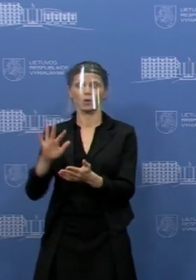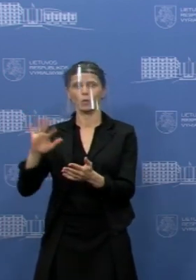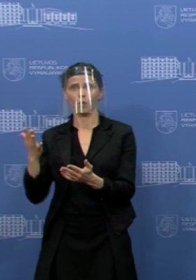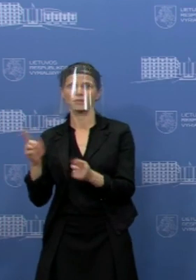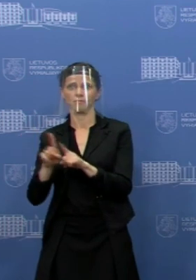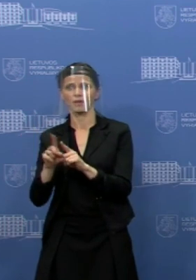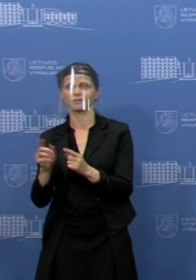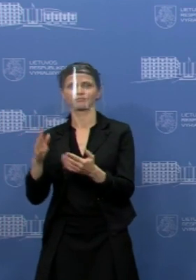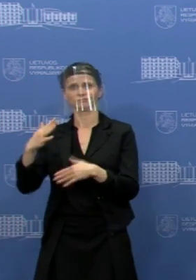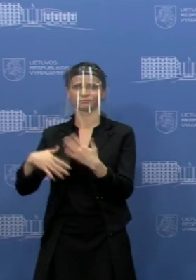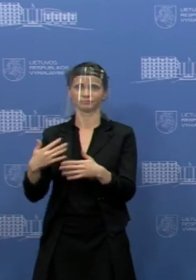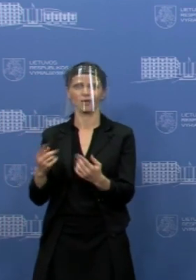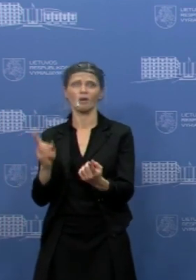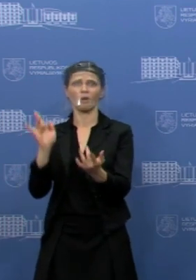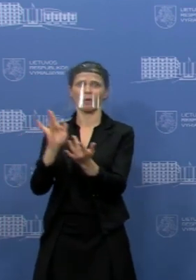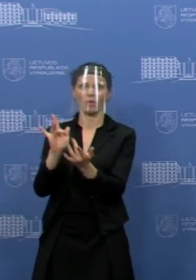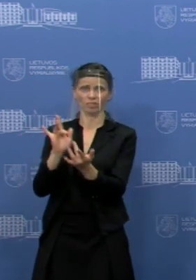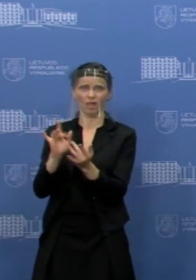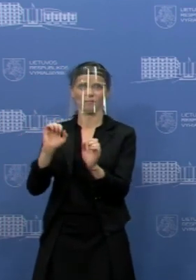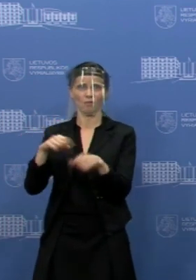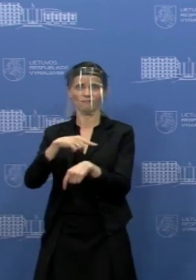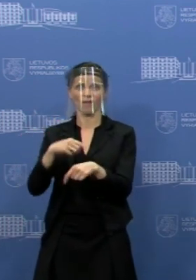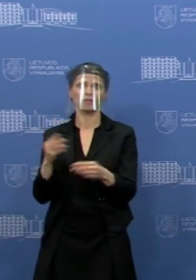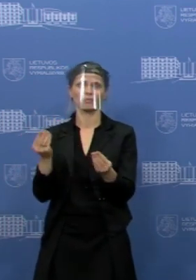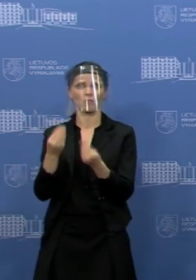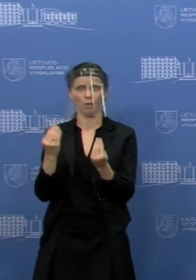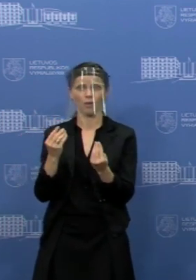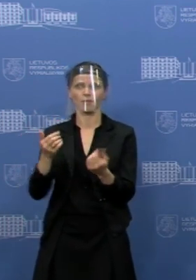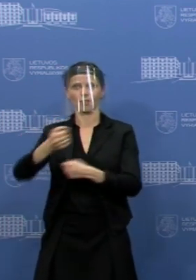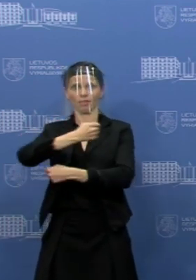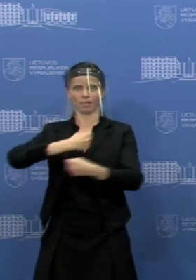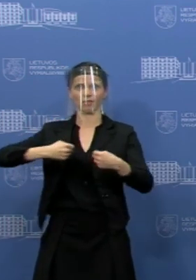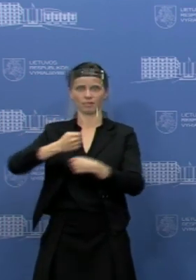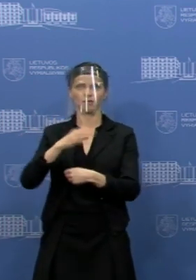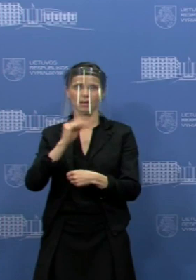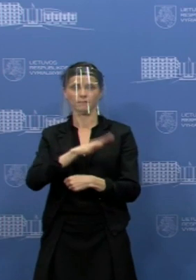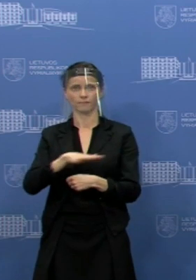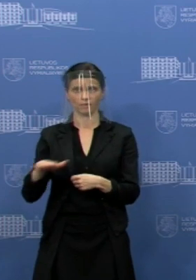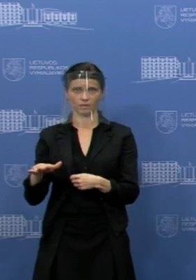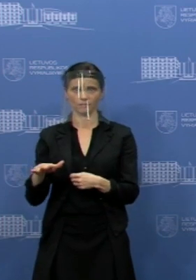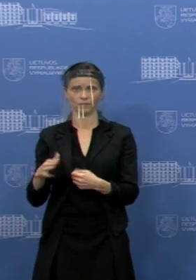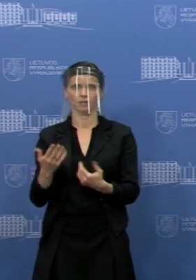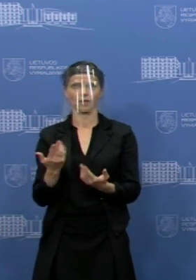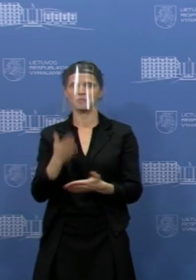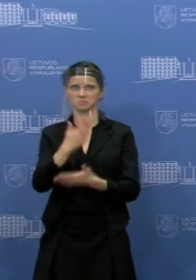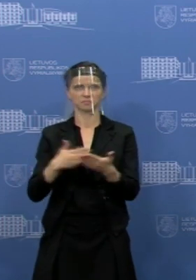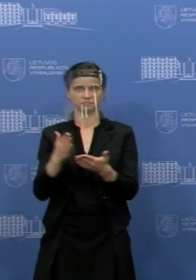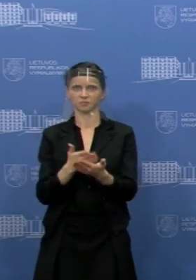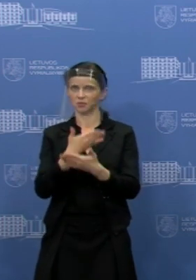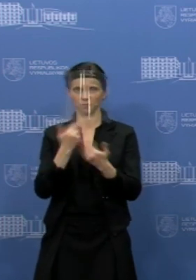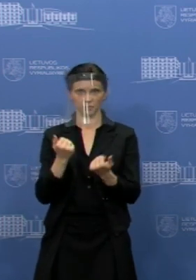kontaktinį ūgdymą. Vėliau keičiantis su kita grupė vaikų, tai absoliučiais nėra eliminuojamas.